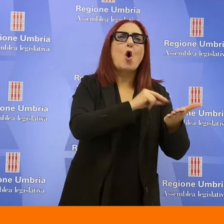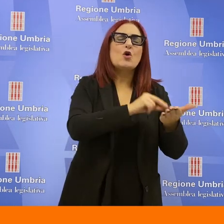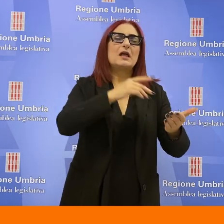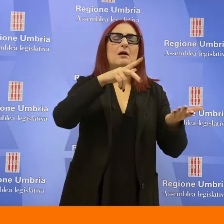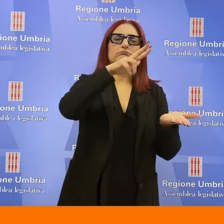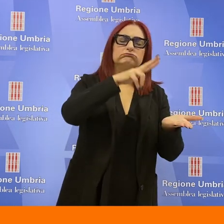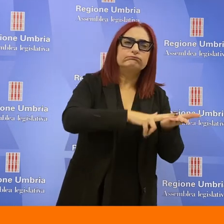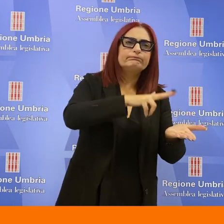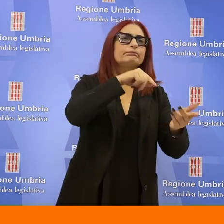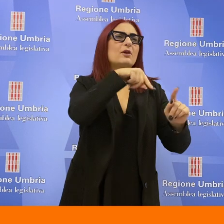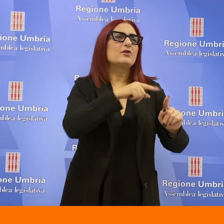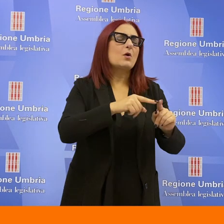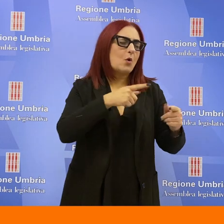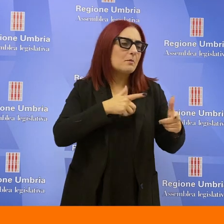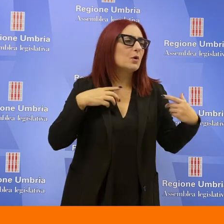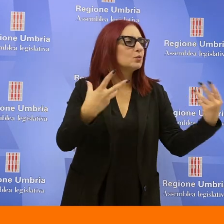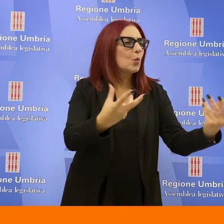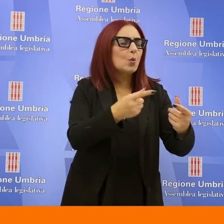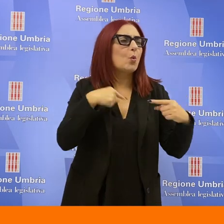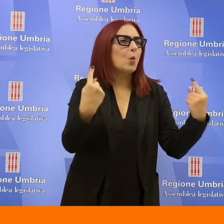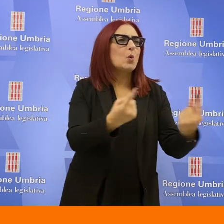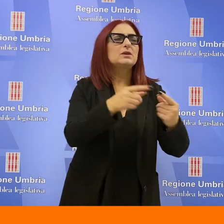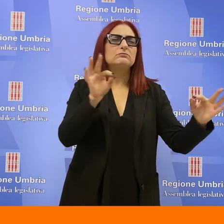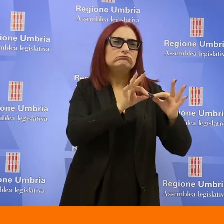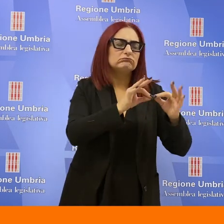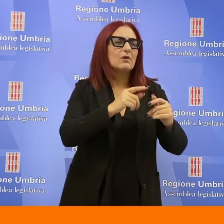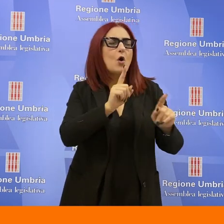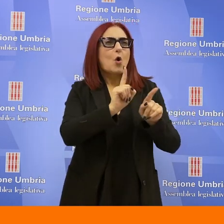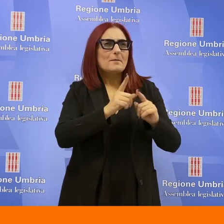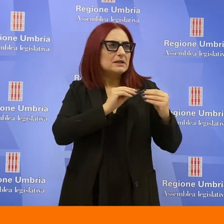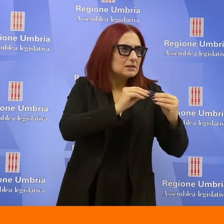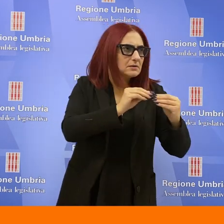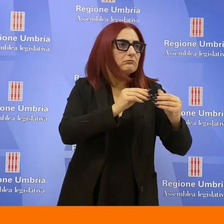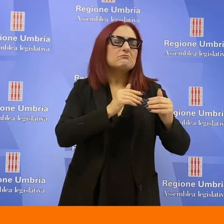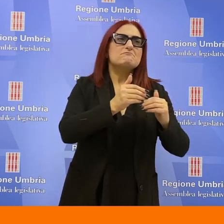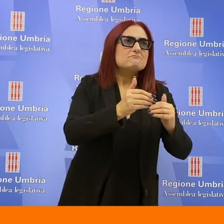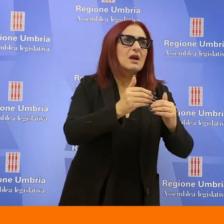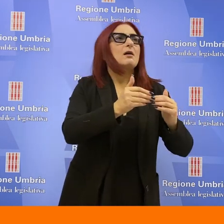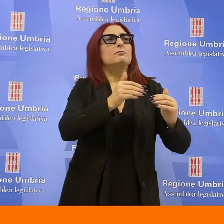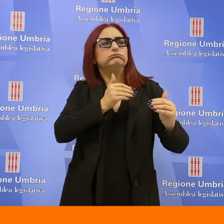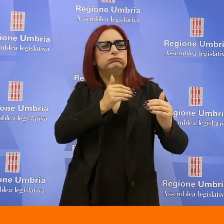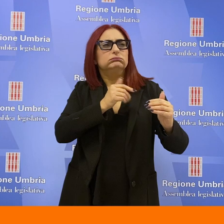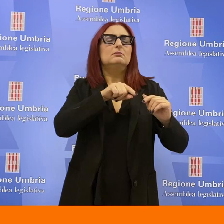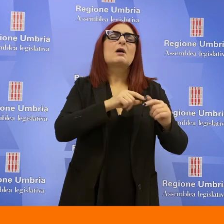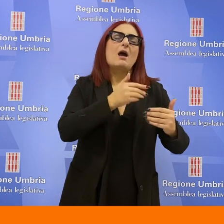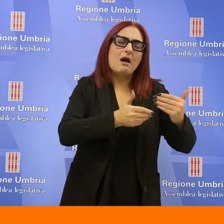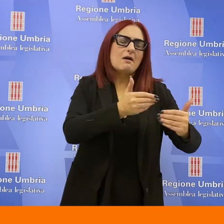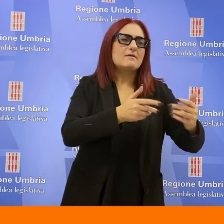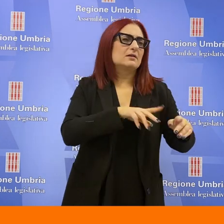modifica con unità di intenti, tutti hanno saputo fare un passo avanti ma anche un passo indietro nel momento in cui era opportuno